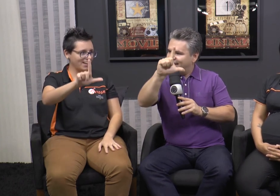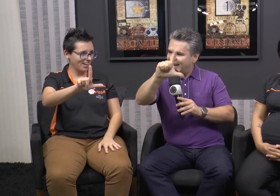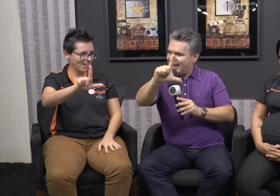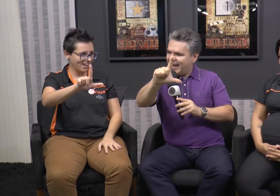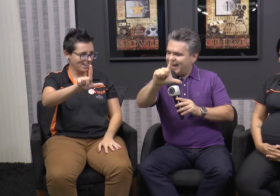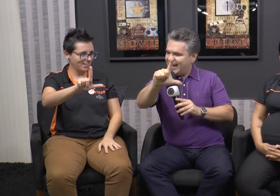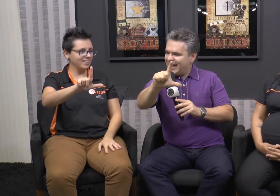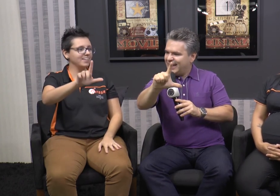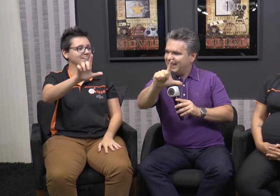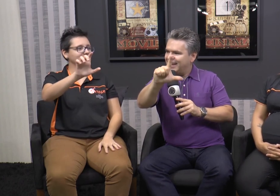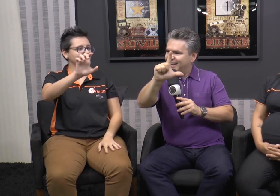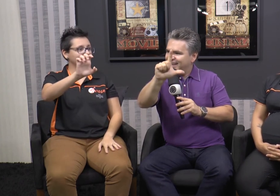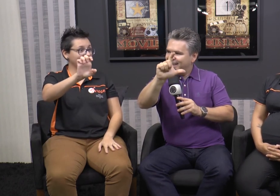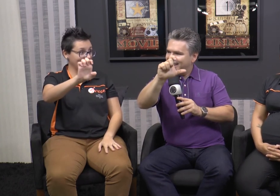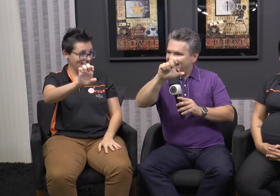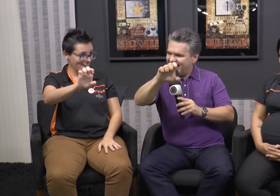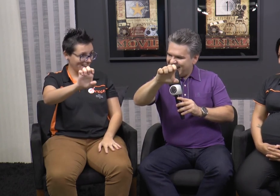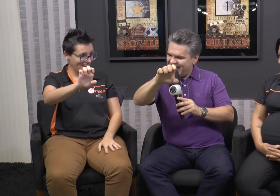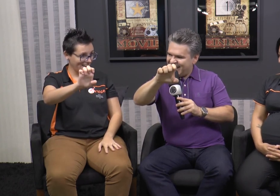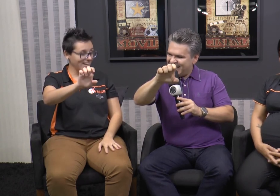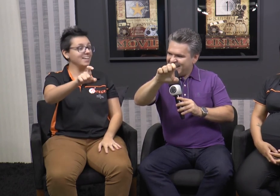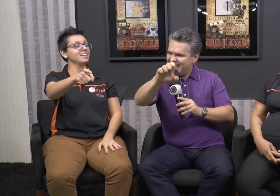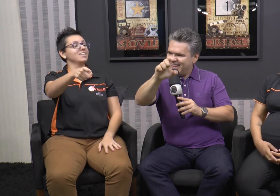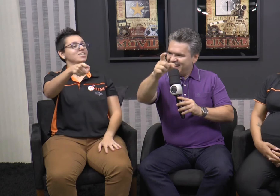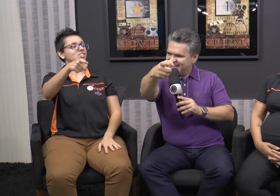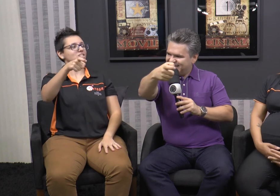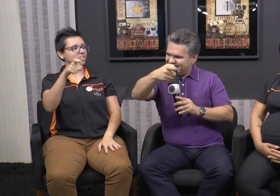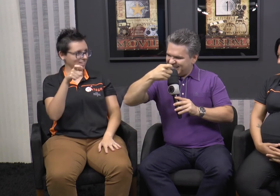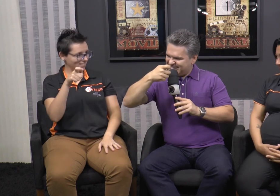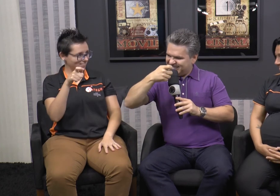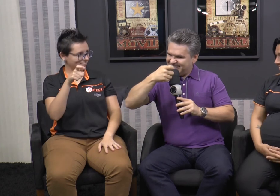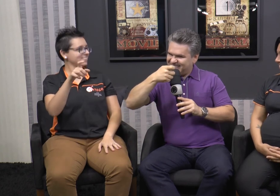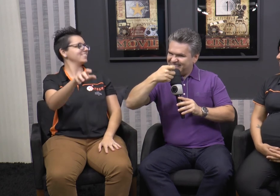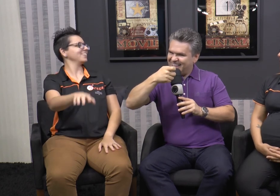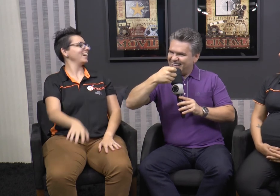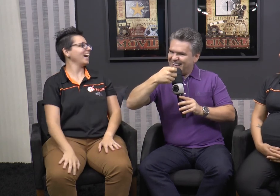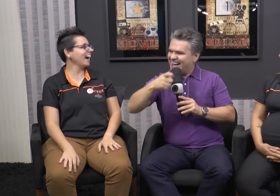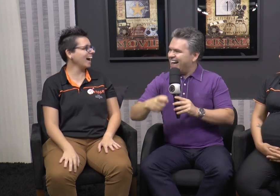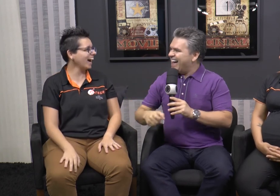A-L-E-E-X